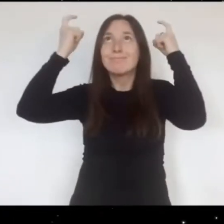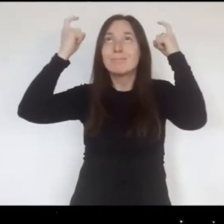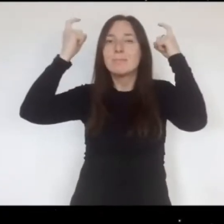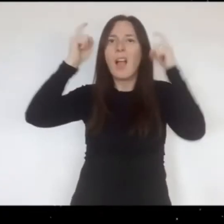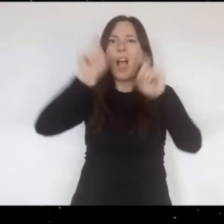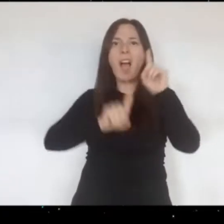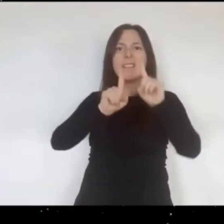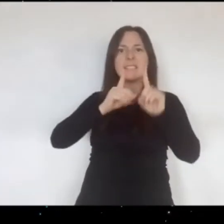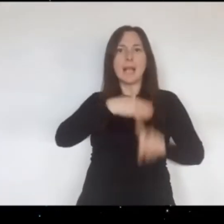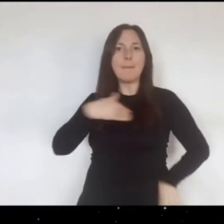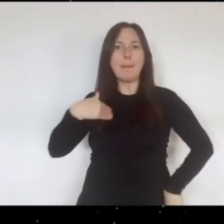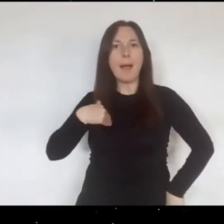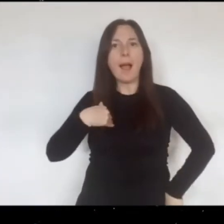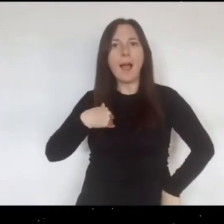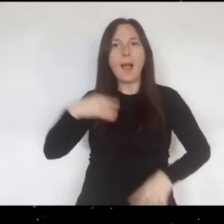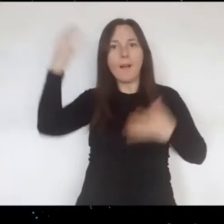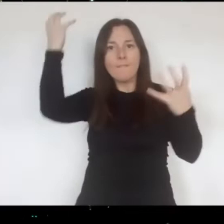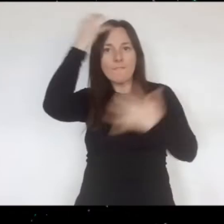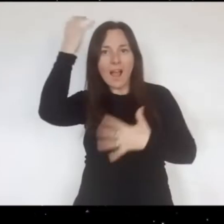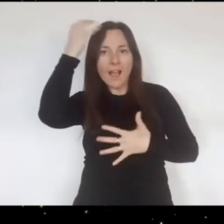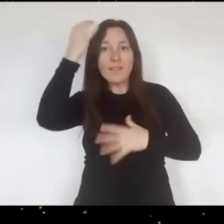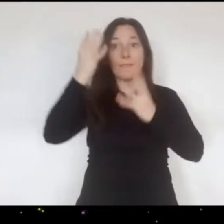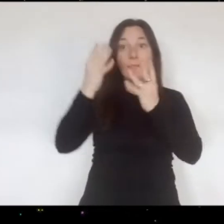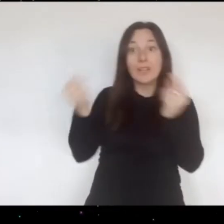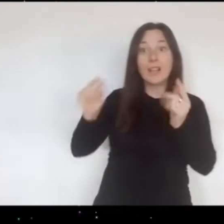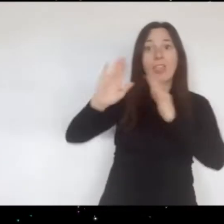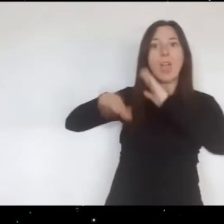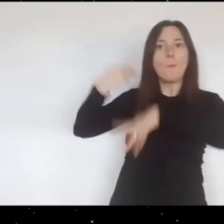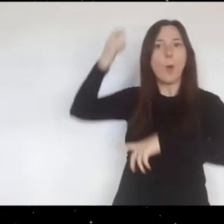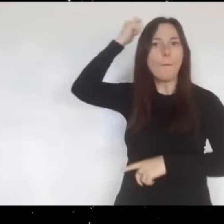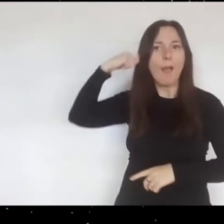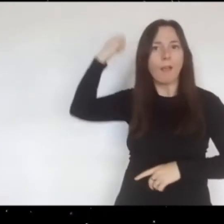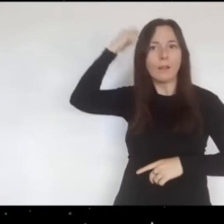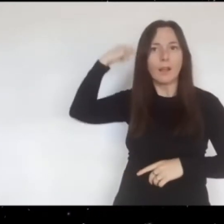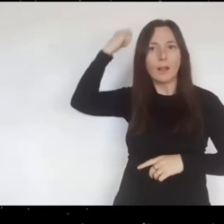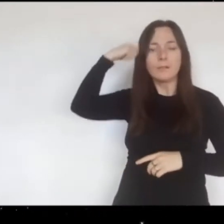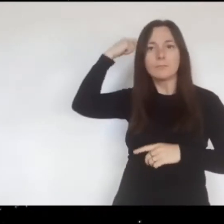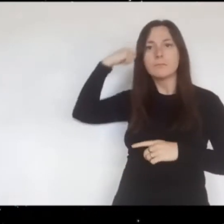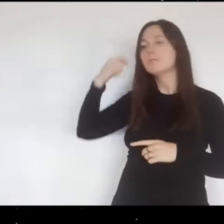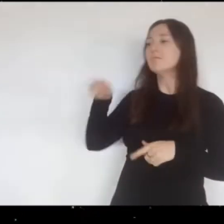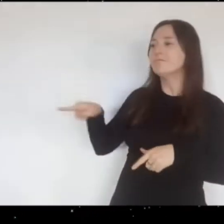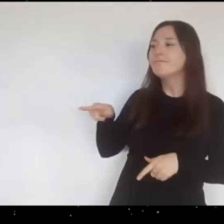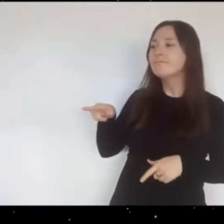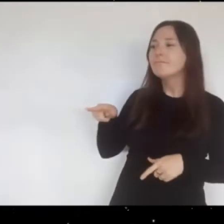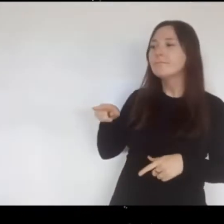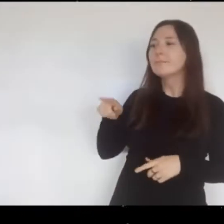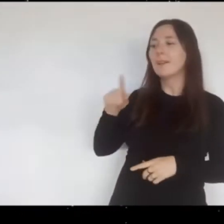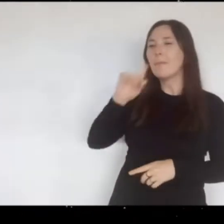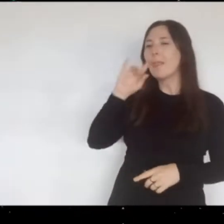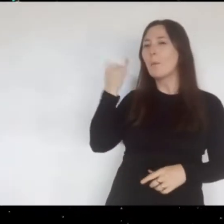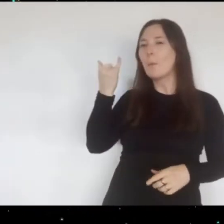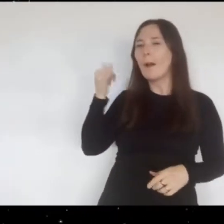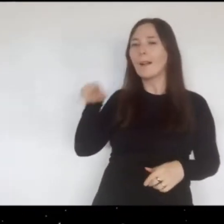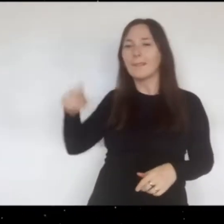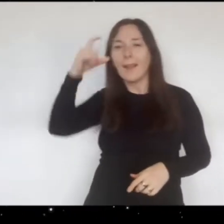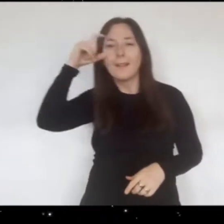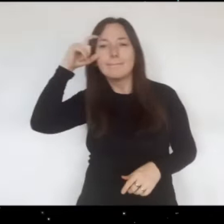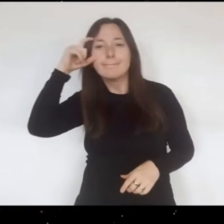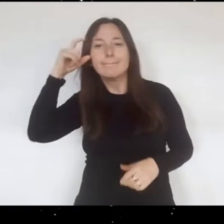después de bañarse ella se da cuenta de que en realidad solo es pelo y que cuesta mucho peinarlo